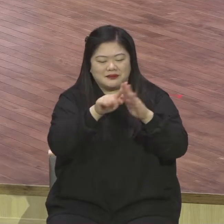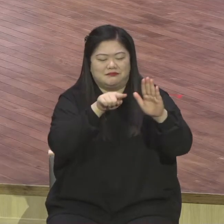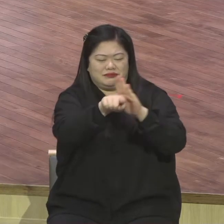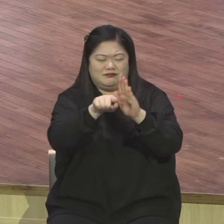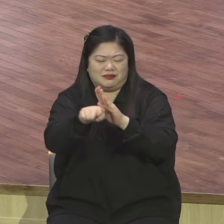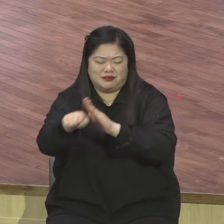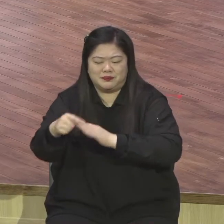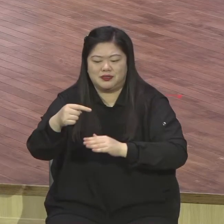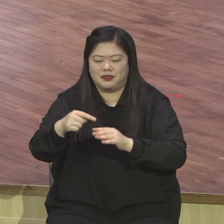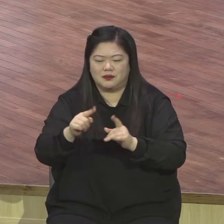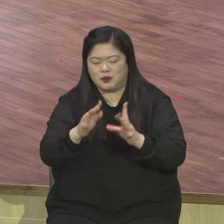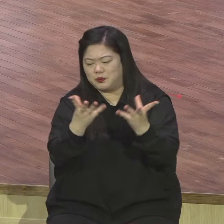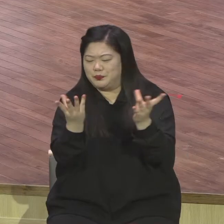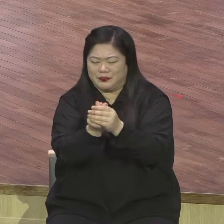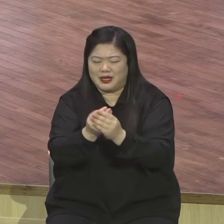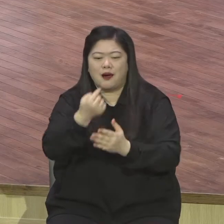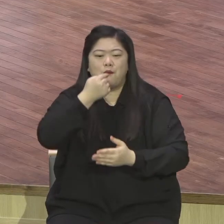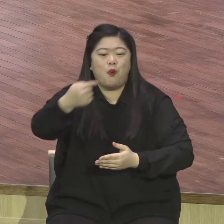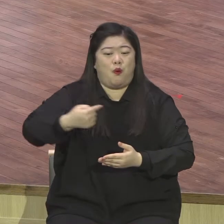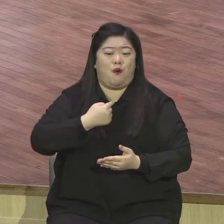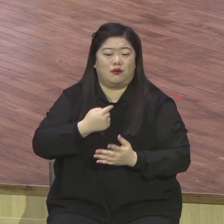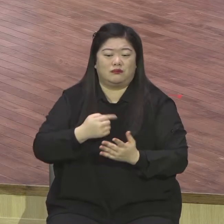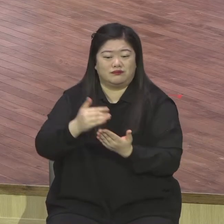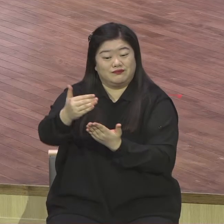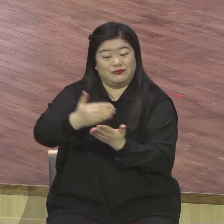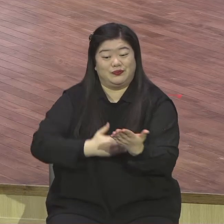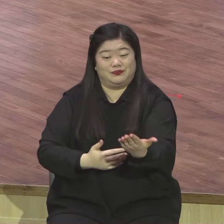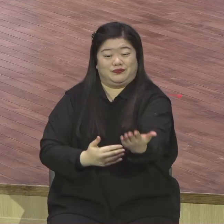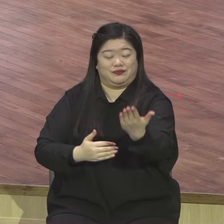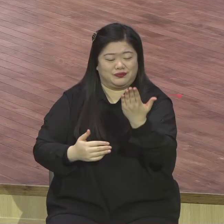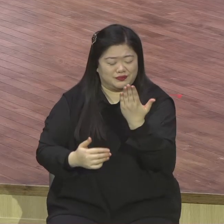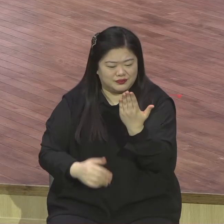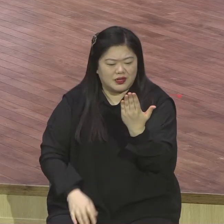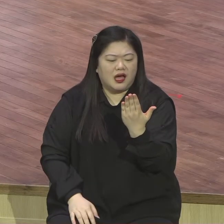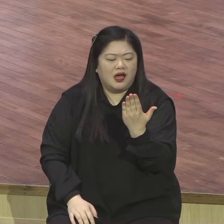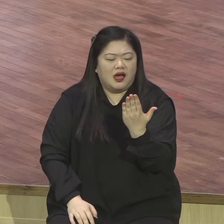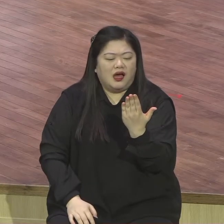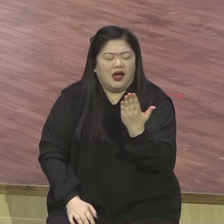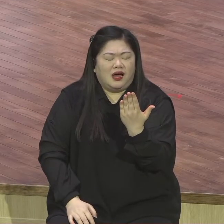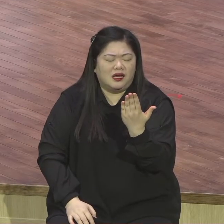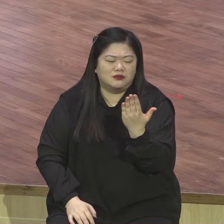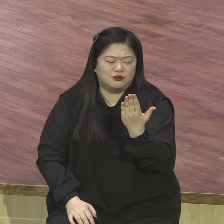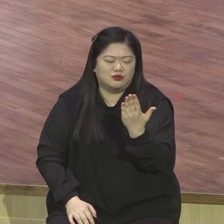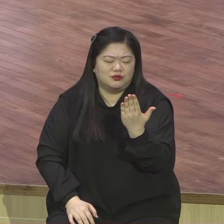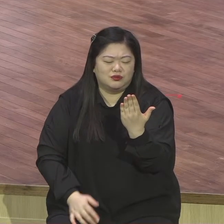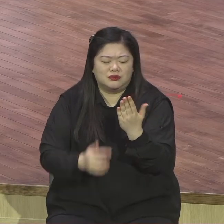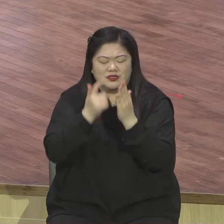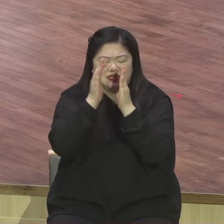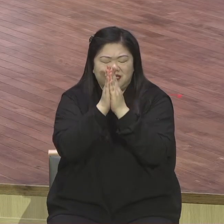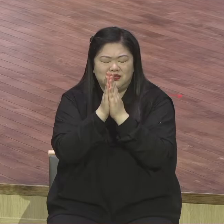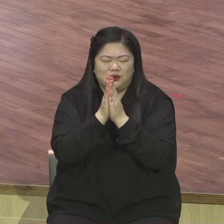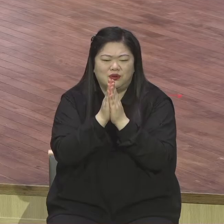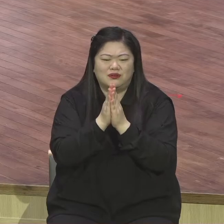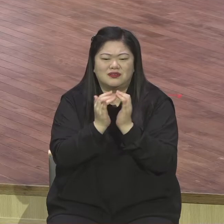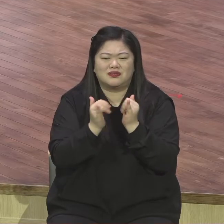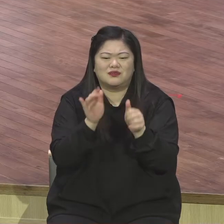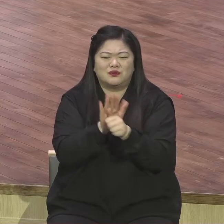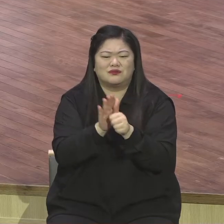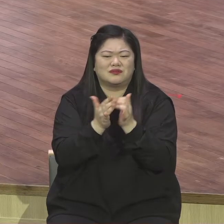쫙 제가 이렇게 보면 참 기도할 수 밖에 없어요 우리가 영적의 눈을 열고